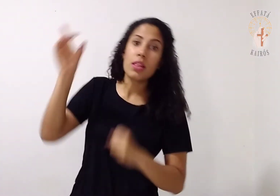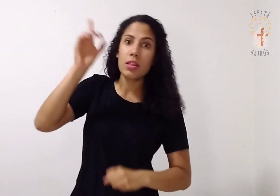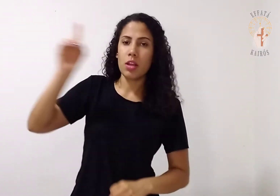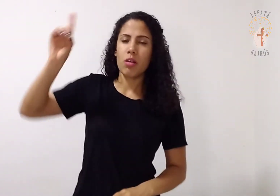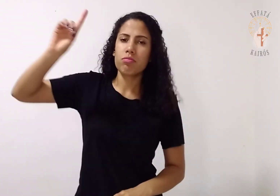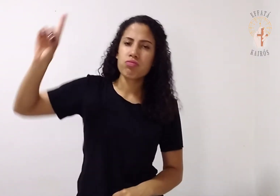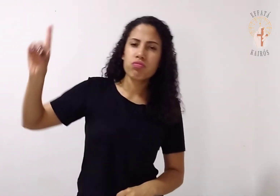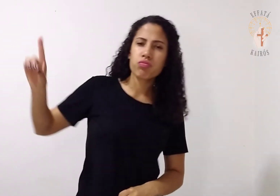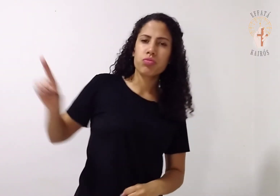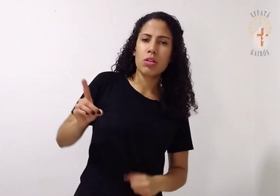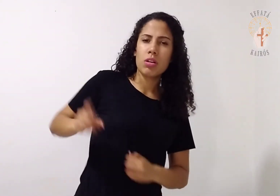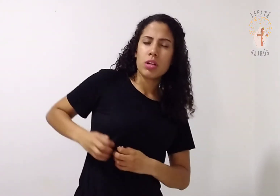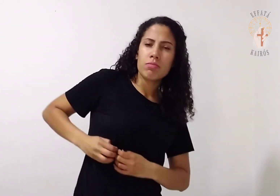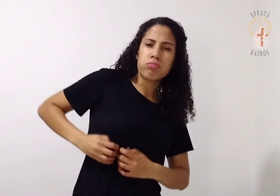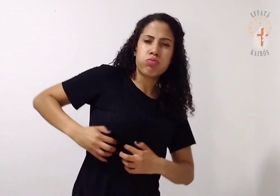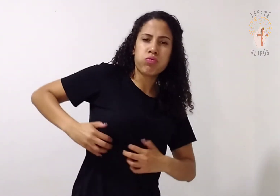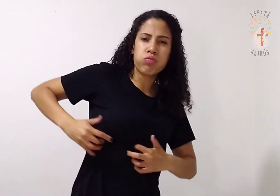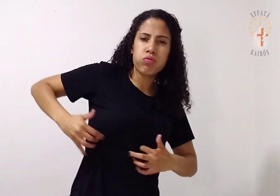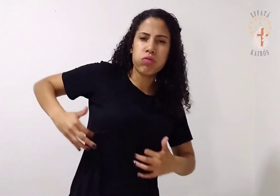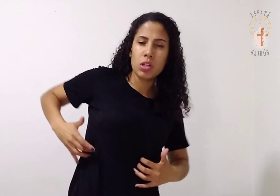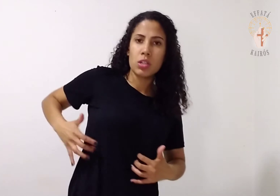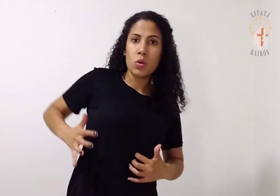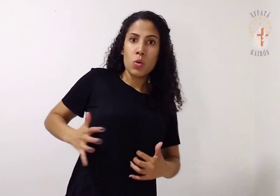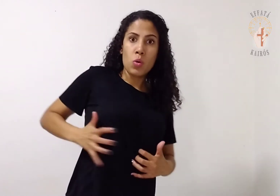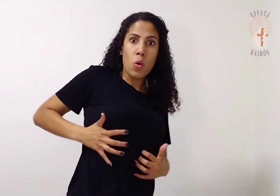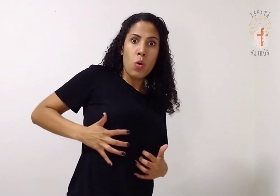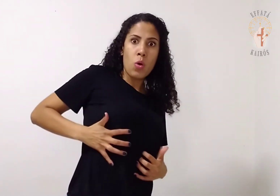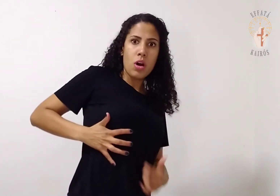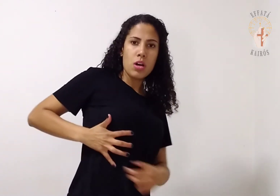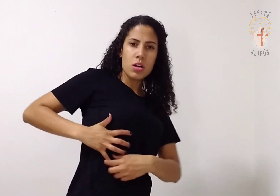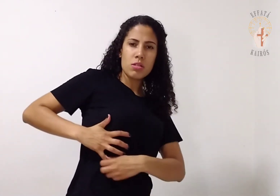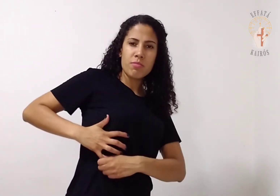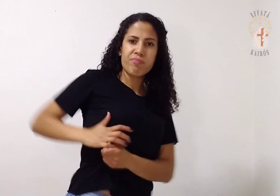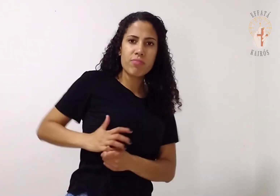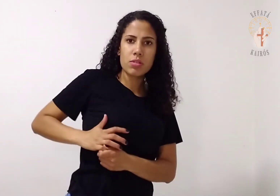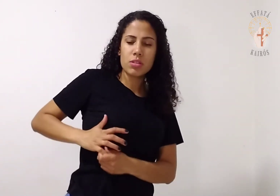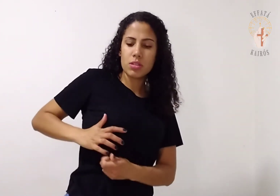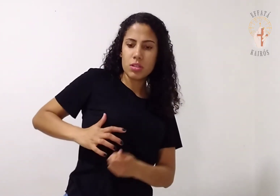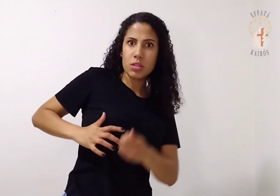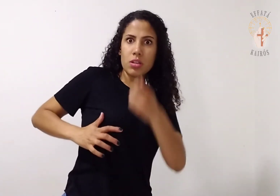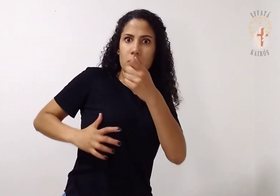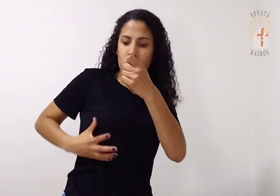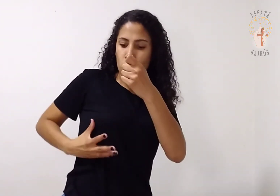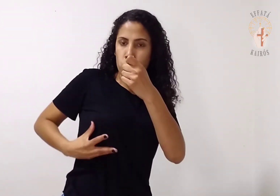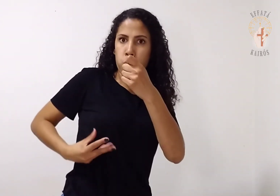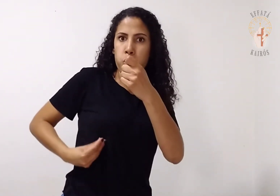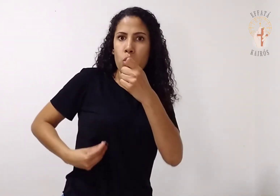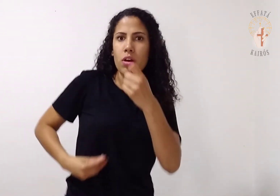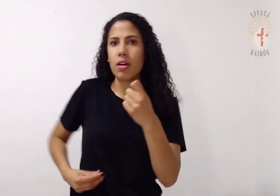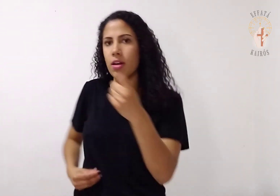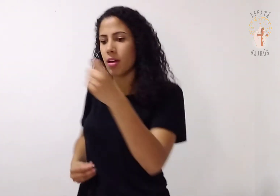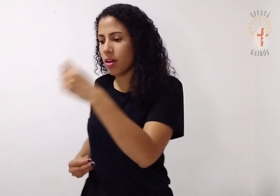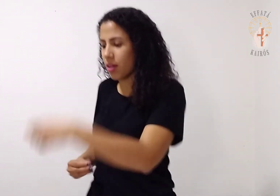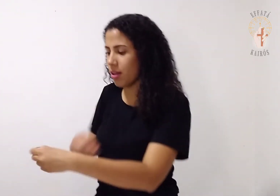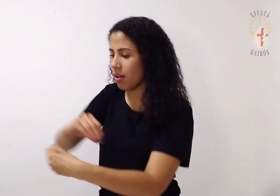adormeceu, tirou-lhe uma das costelas e fechou o lugar com a carne.